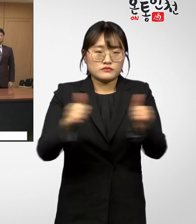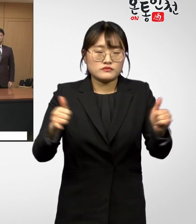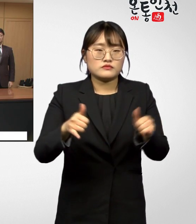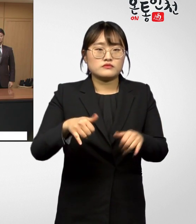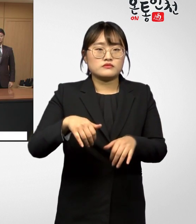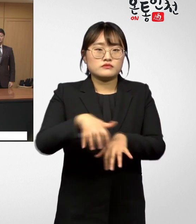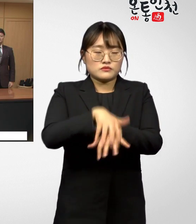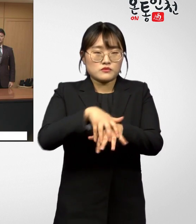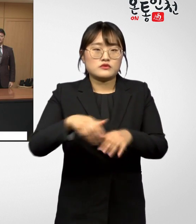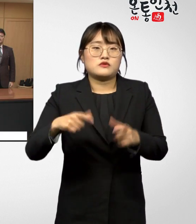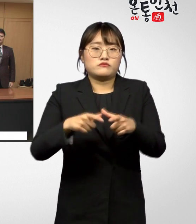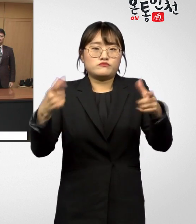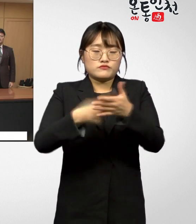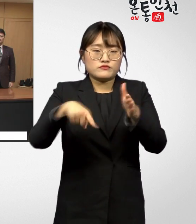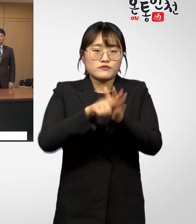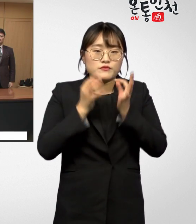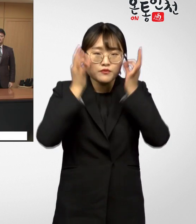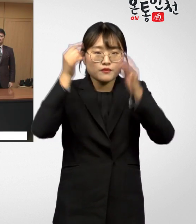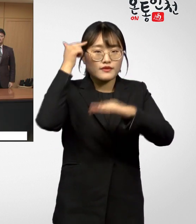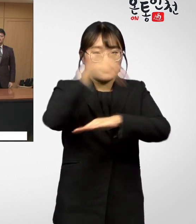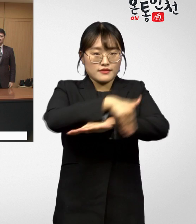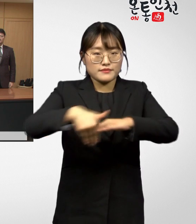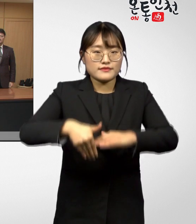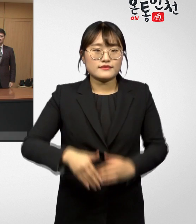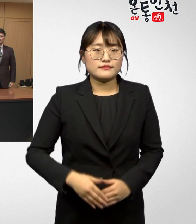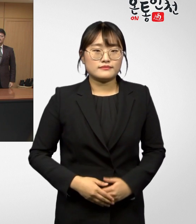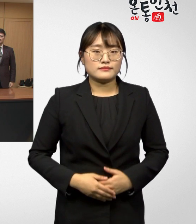확충될 수 있도록 노력할 계획입니다.